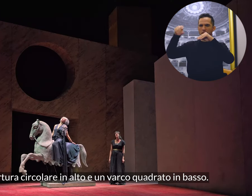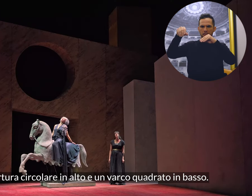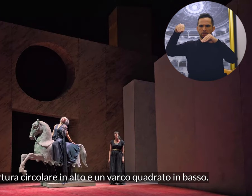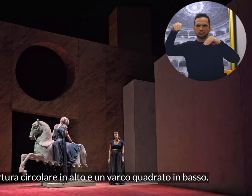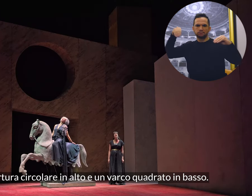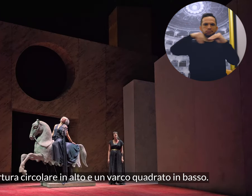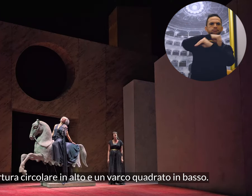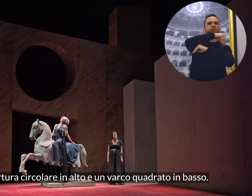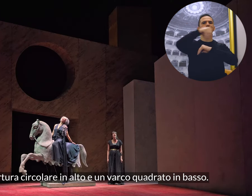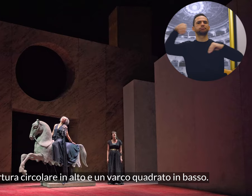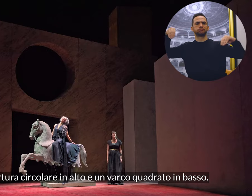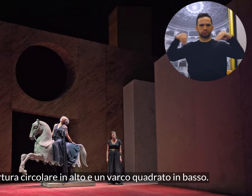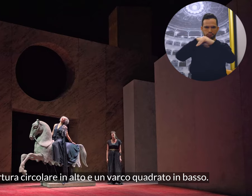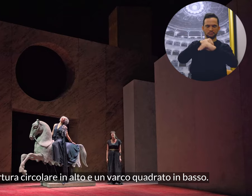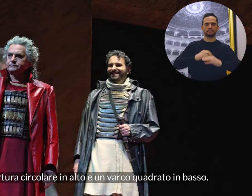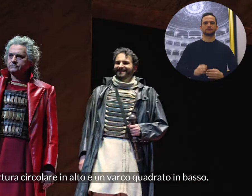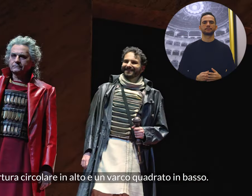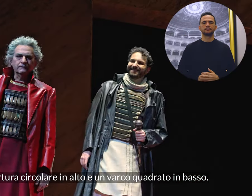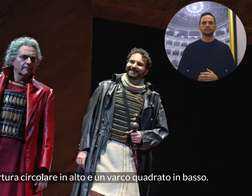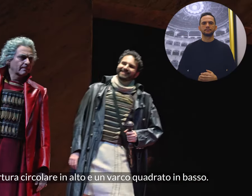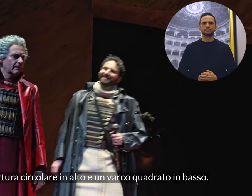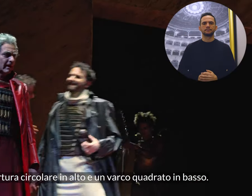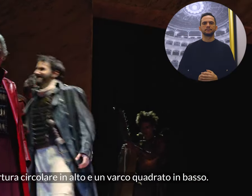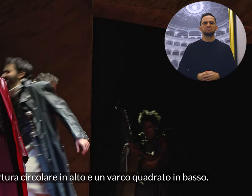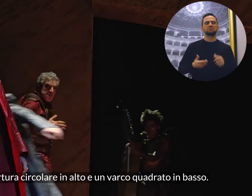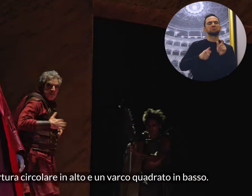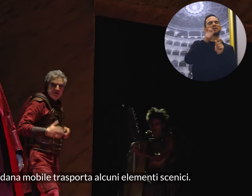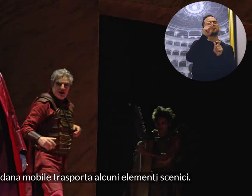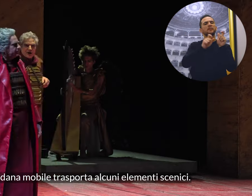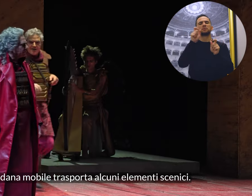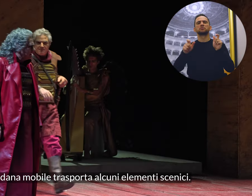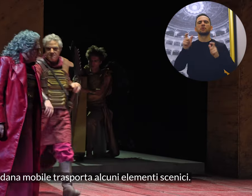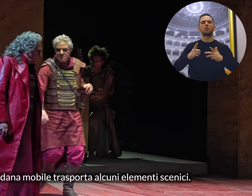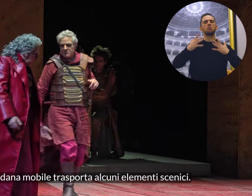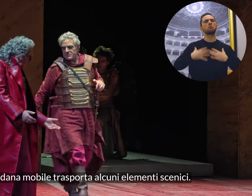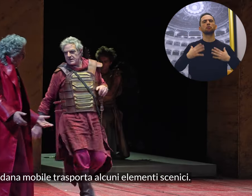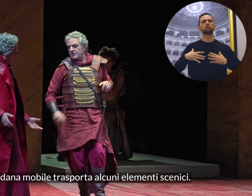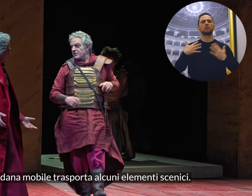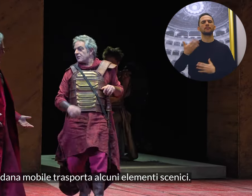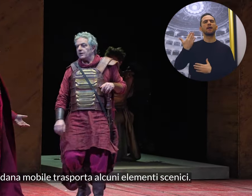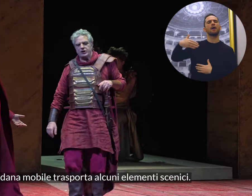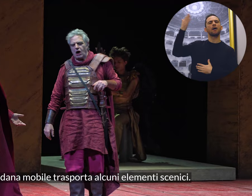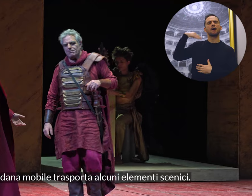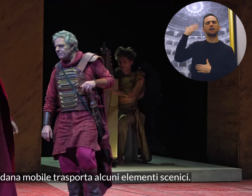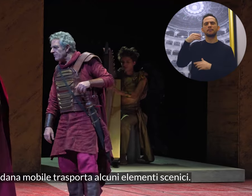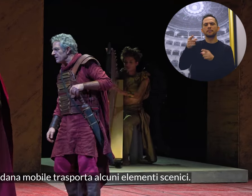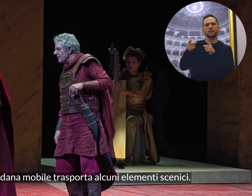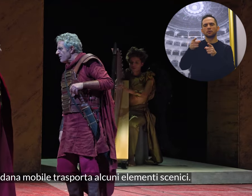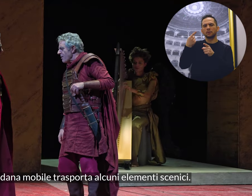'apertura circolare in alto e un varco quadrato in basso. Una pedana mobile trasporta alcuni elementi scenici.